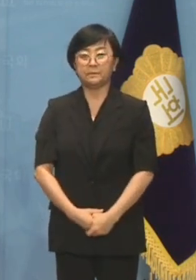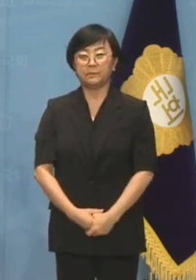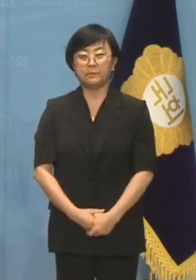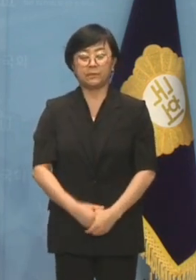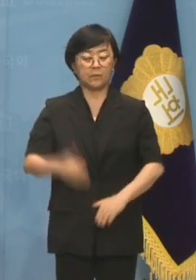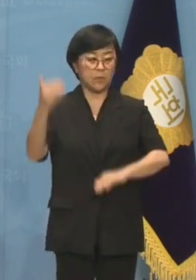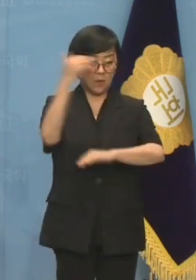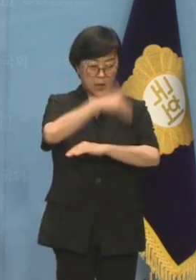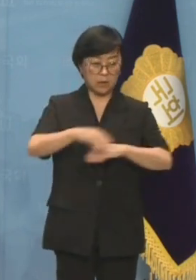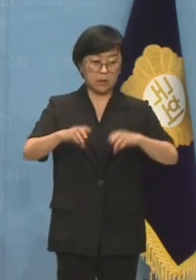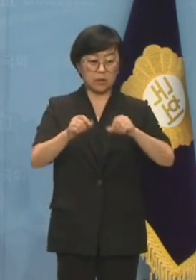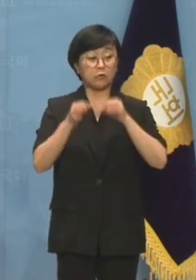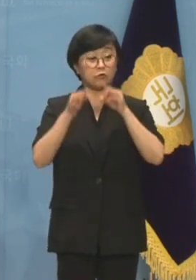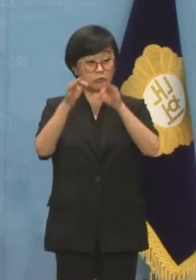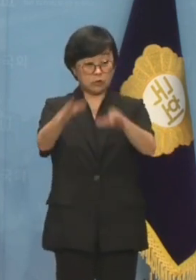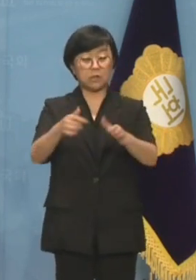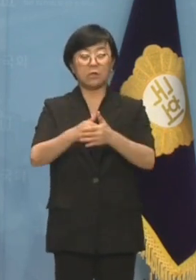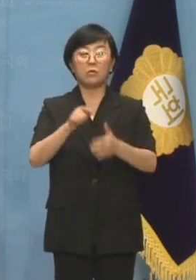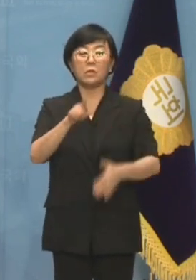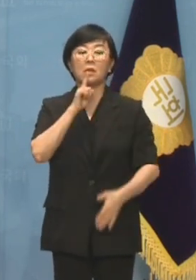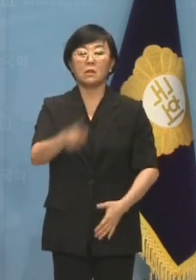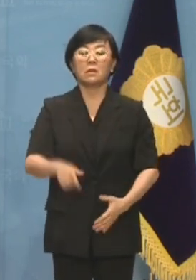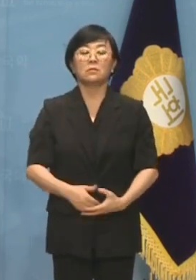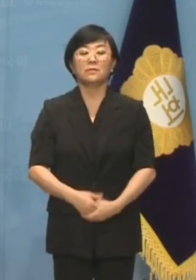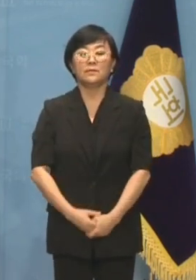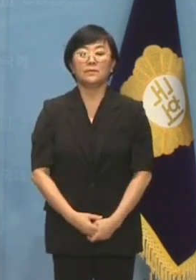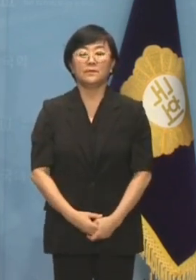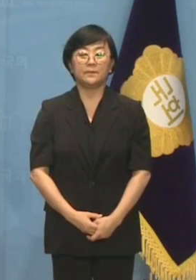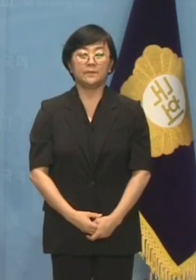계획된 땅 투기라는 것은 이런 것 아닙니까?